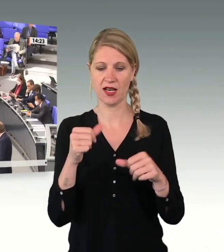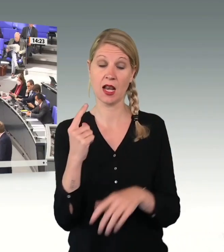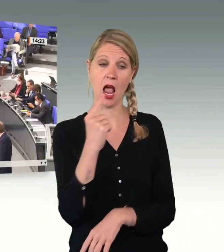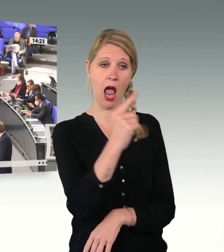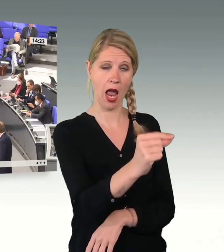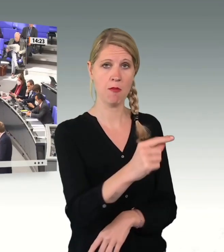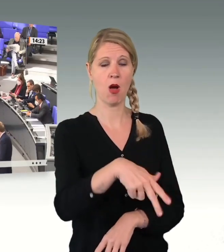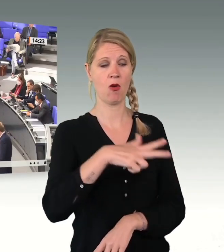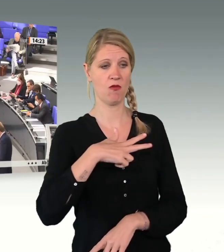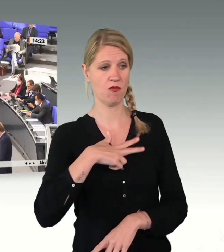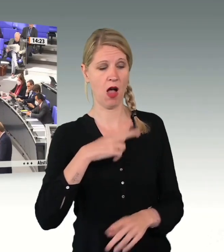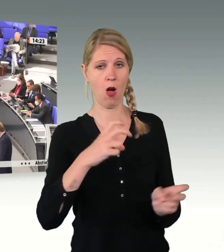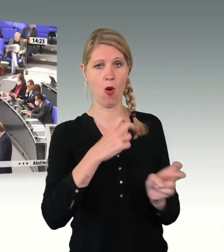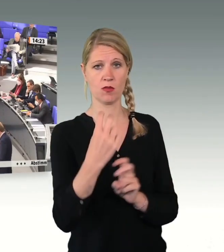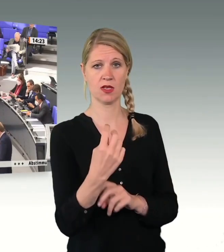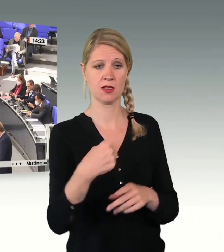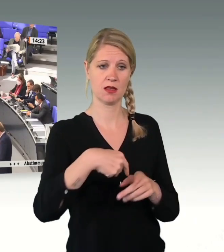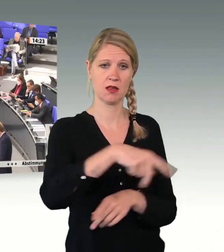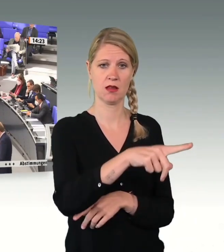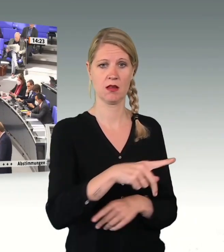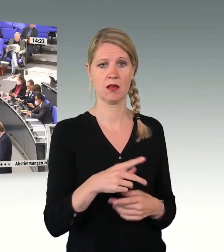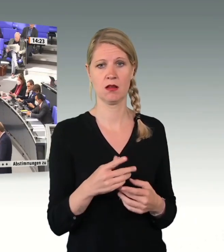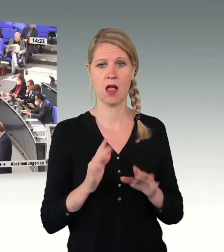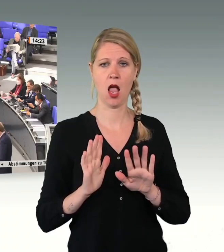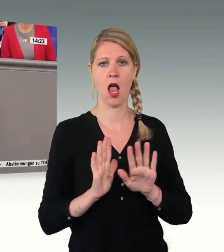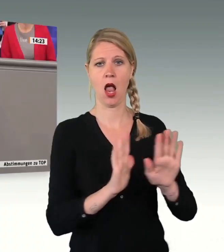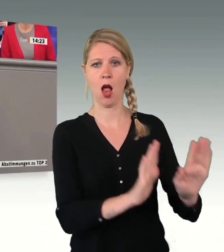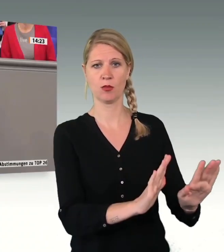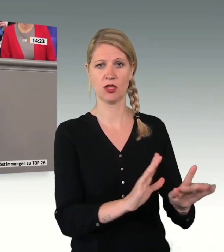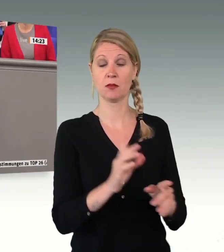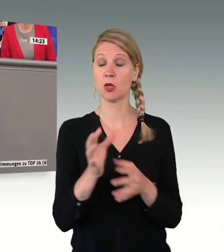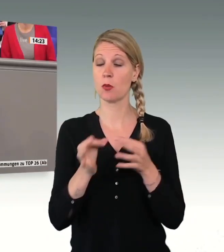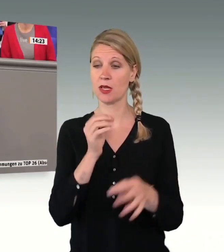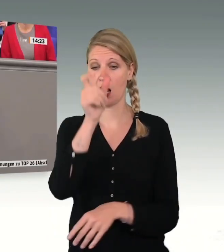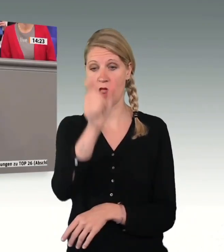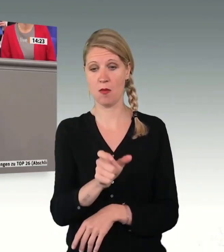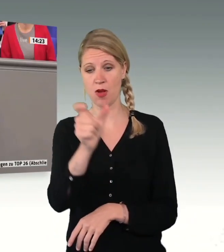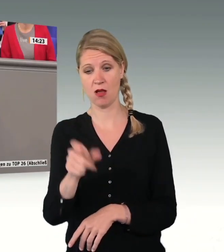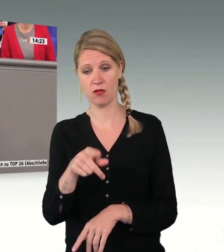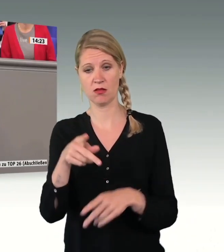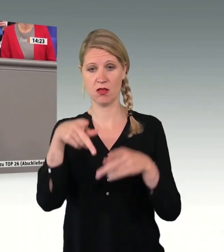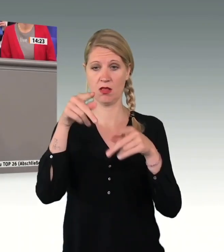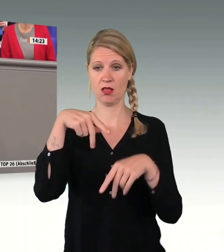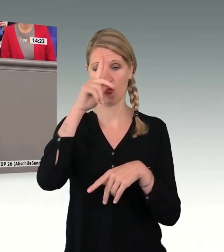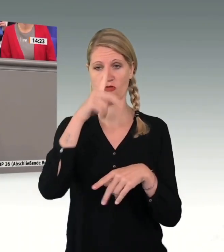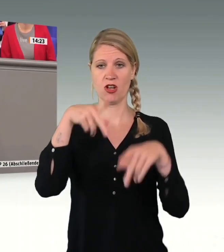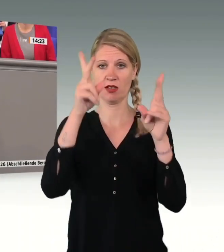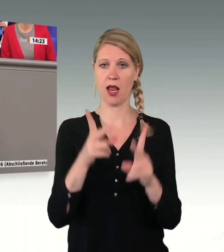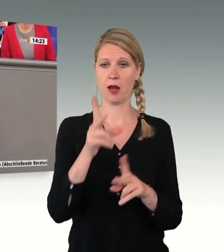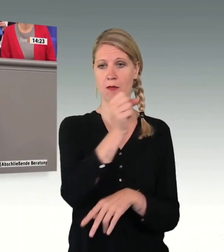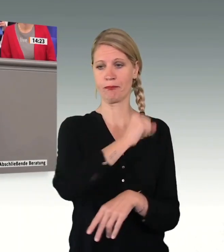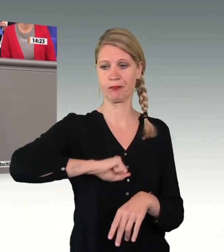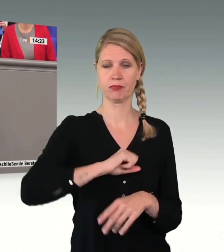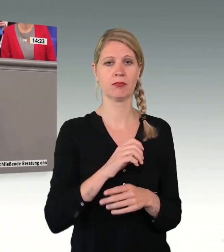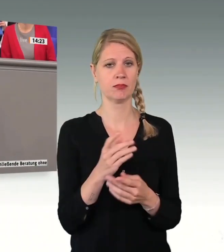Dies gilt insbesondere auch für diejenigen, die die Rechts und Gesellschaftsordnung in Deutschland missachten. Und wir haben was getan. Mit dem zweiten Gesetz zur